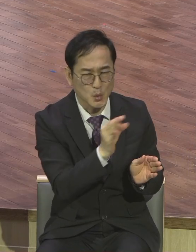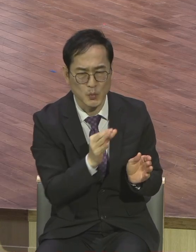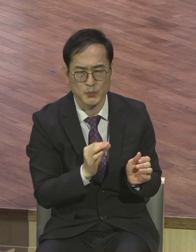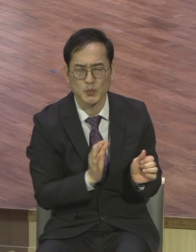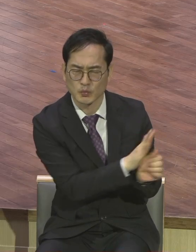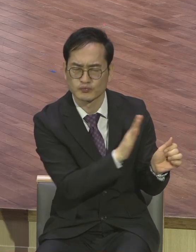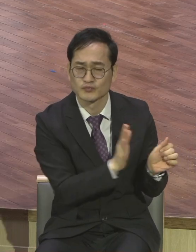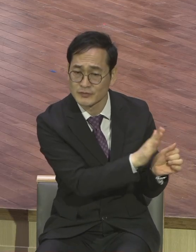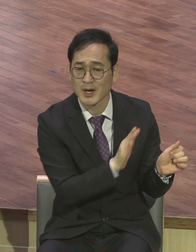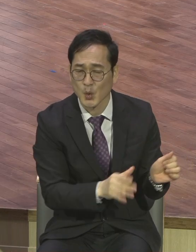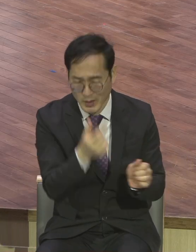기도하고 헌신하도록